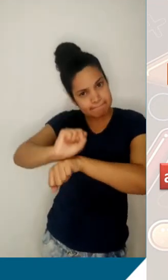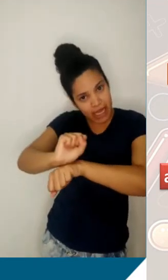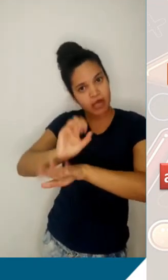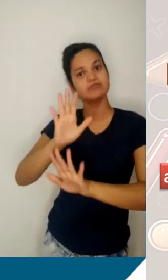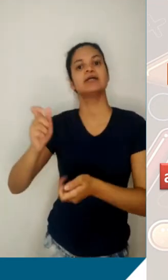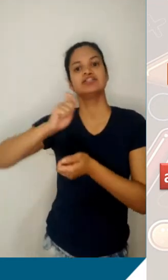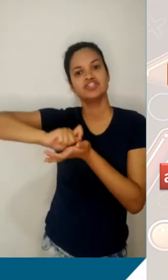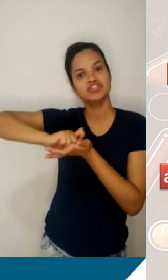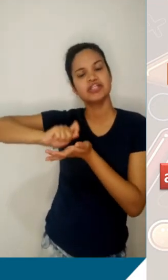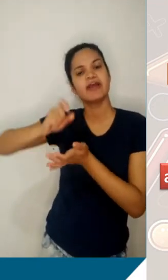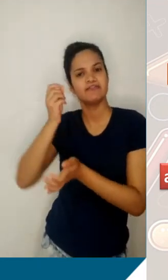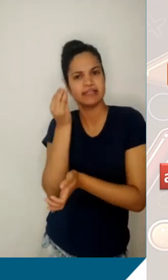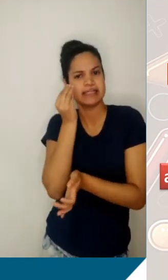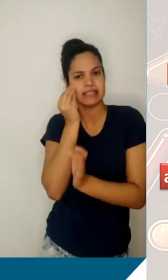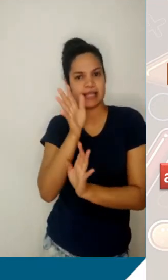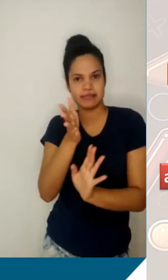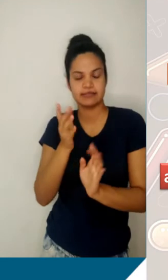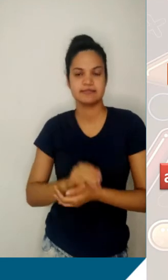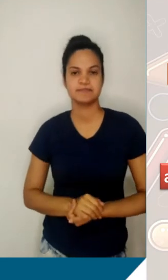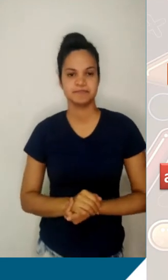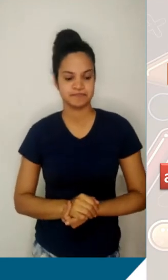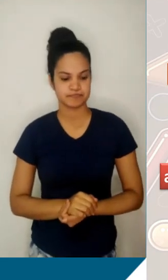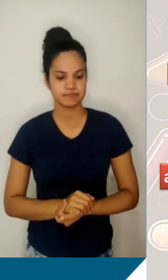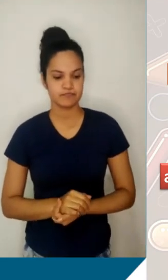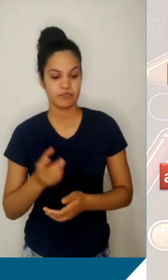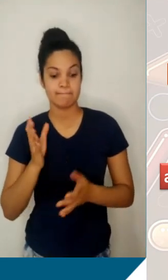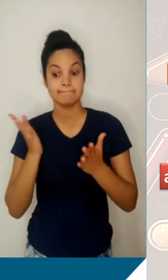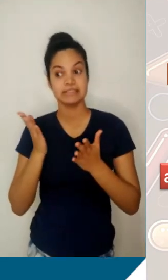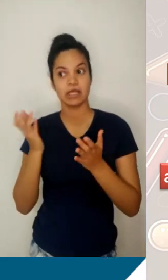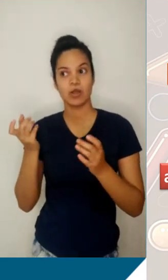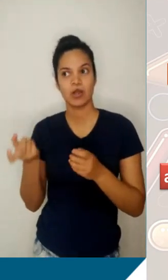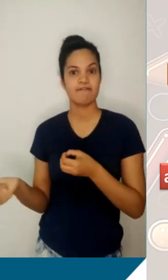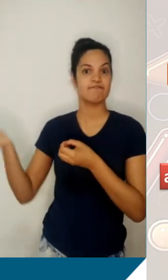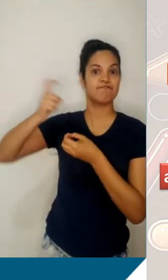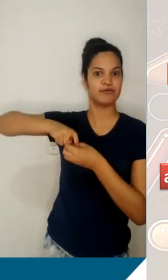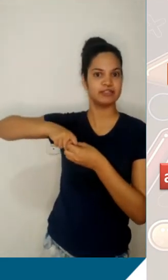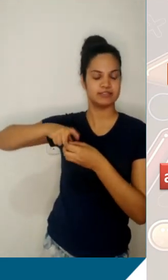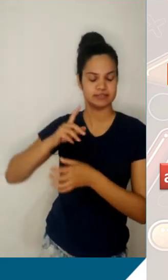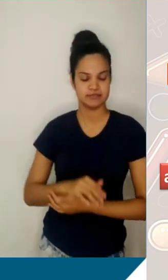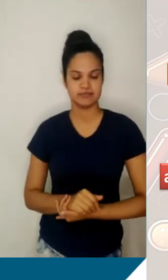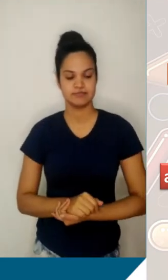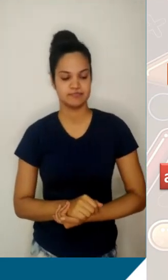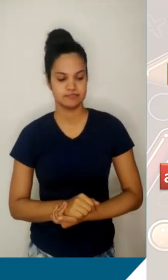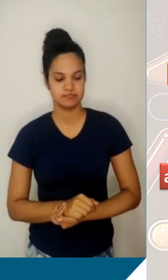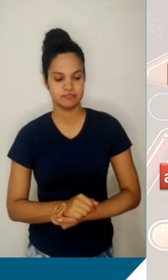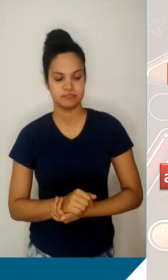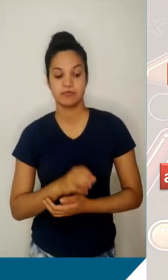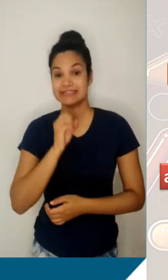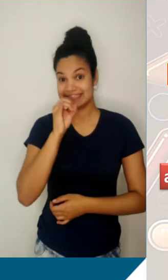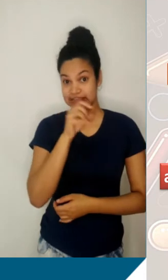há entre o A5, uma certa quantidade de razões, digamos agora, para a esquerda, e o A3. Então,